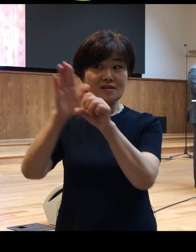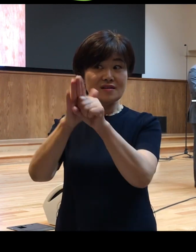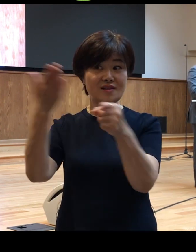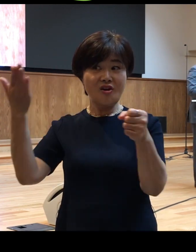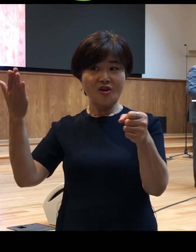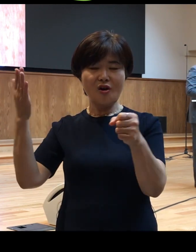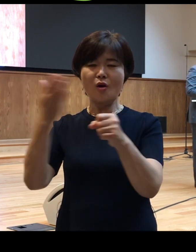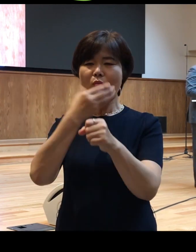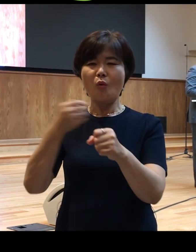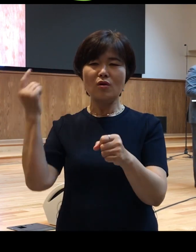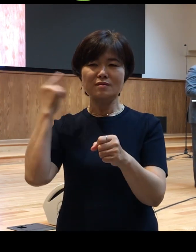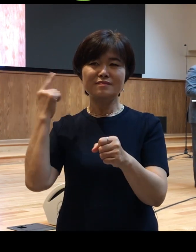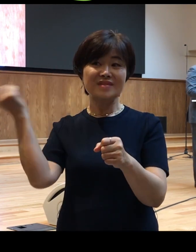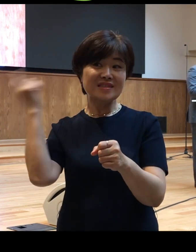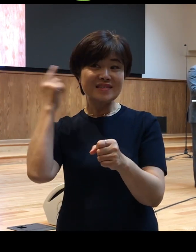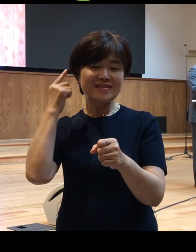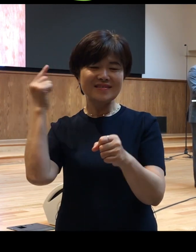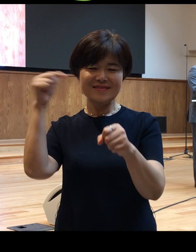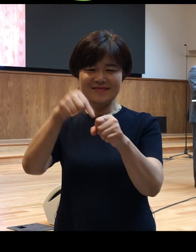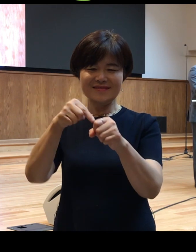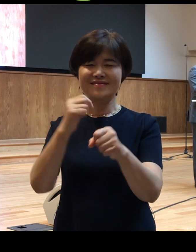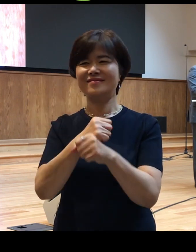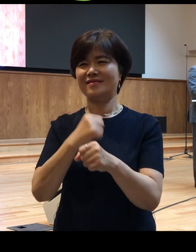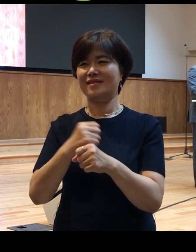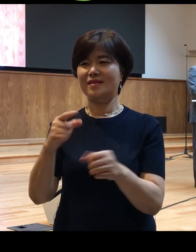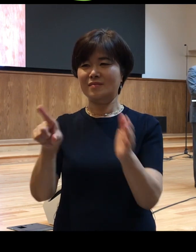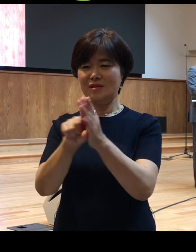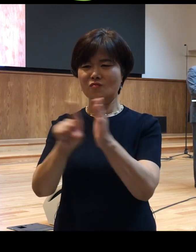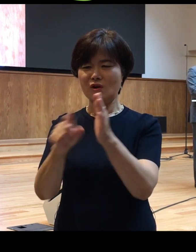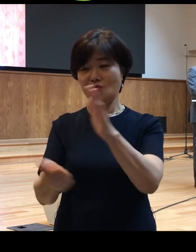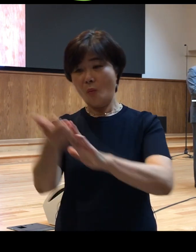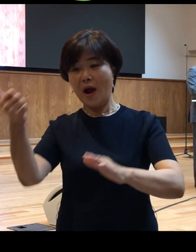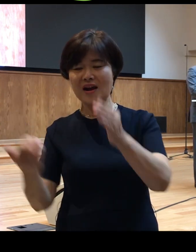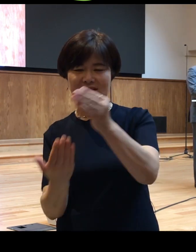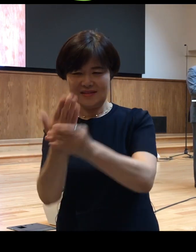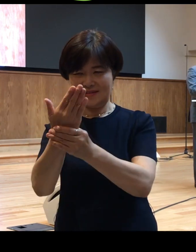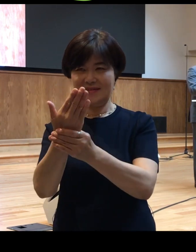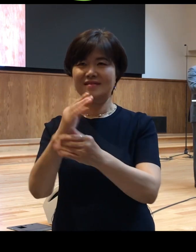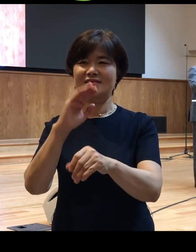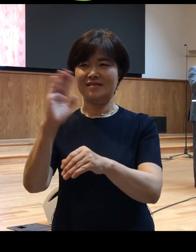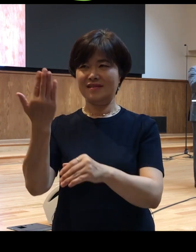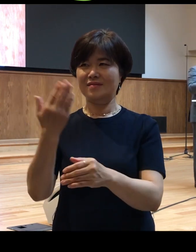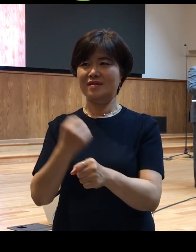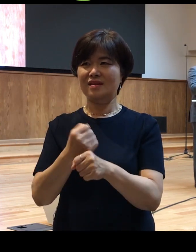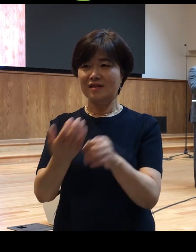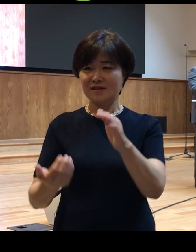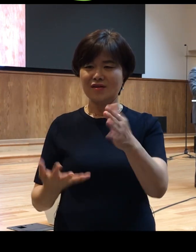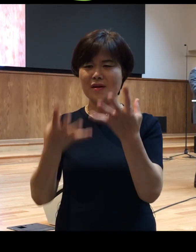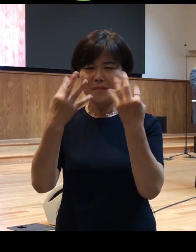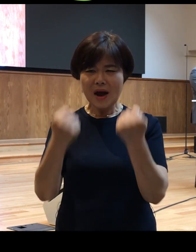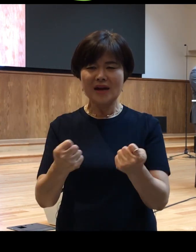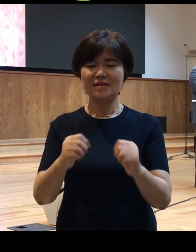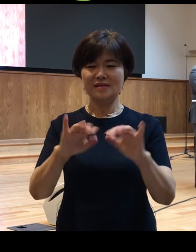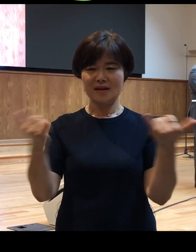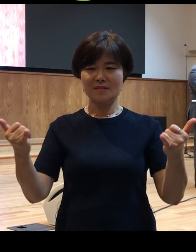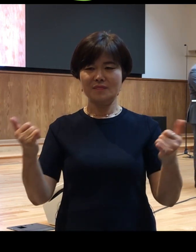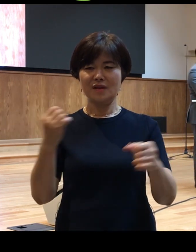하신 것입니다 믿음과 소망이 싹트게 하신 것입니다 그 이전에 수많은 철학과 사상과 종교가들의 말을 들었겠지만